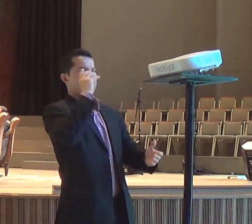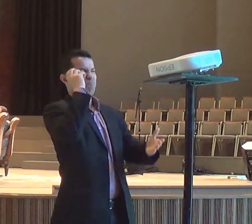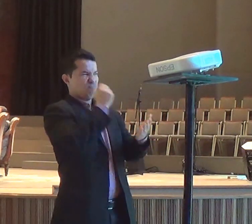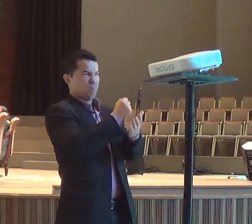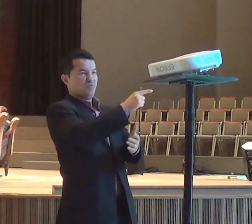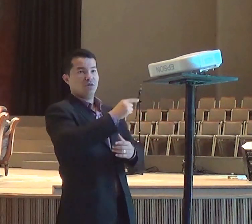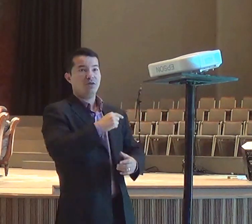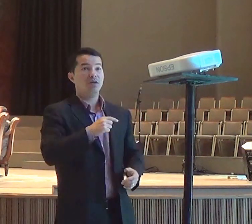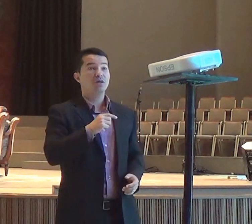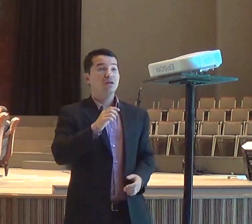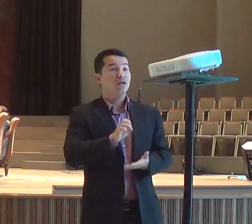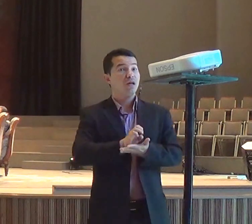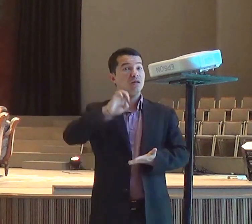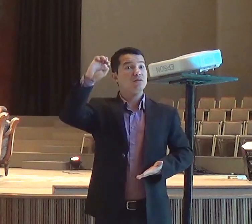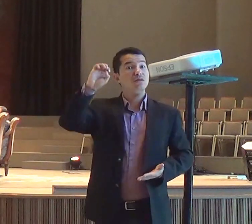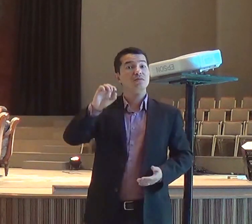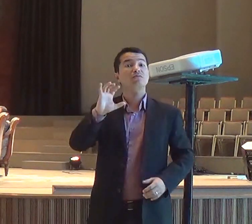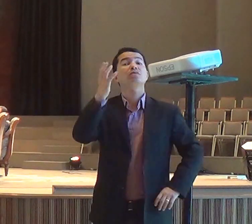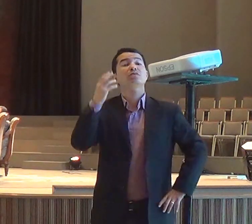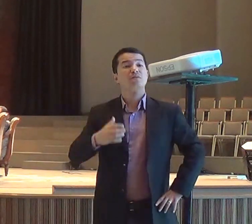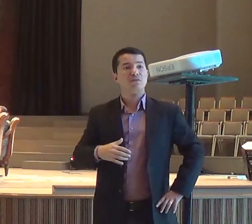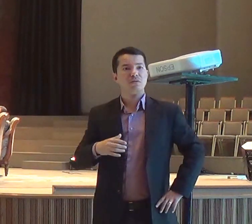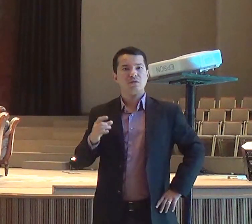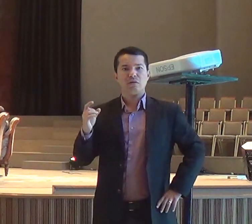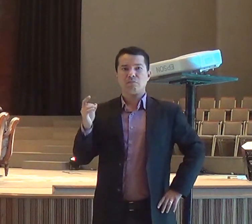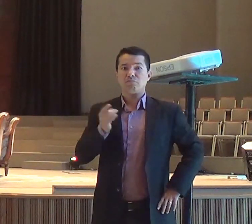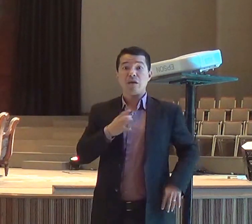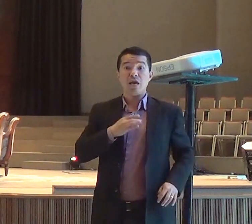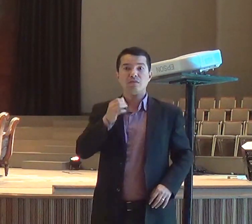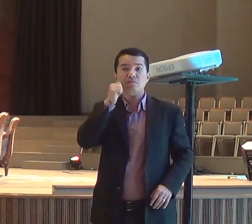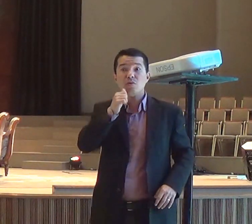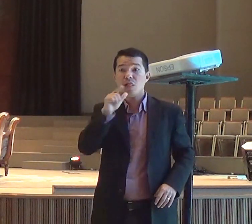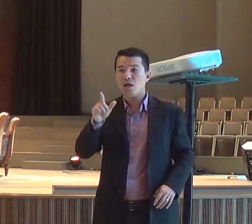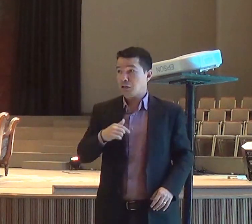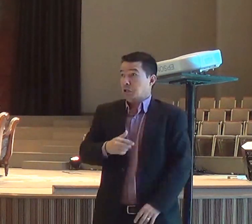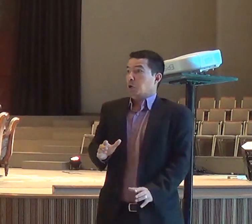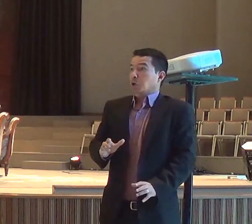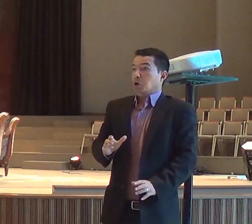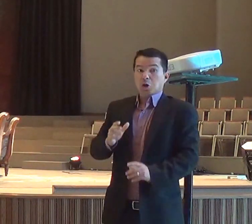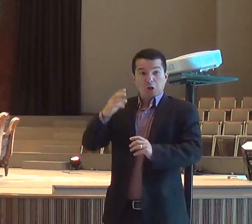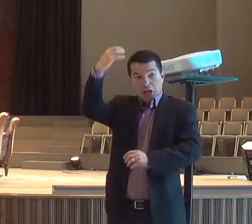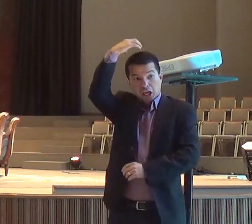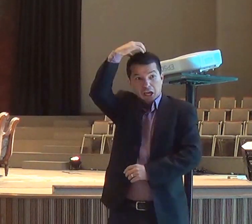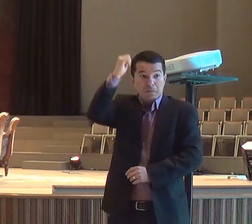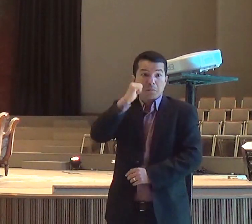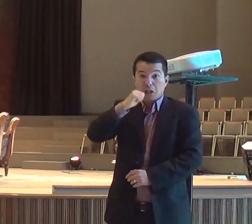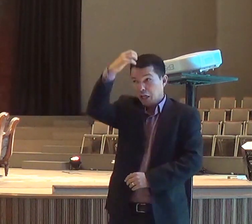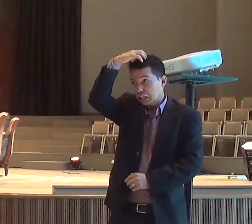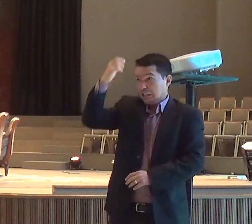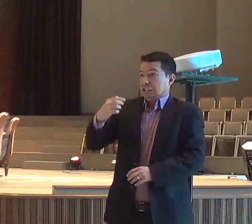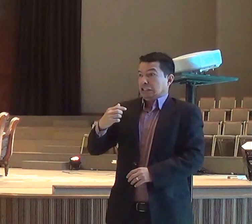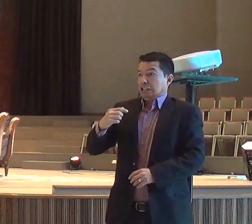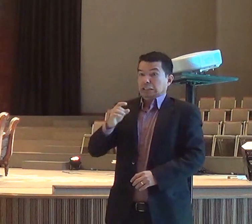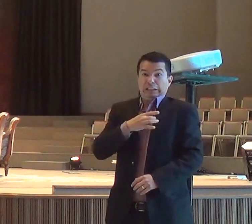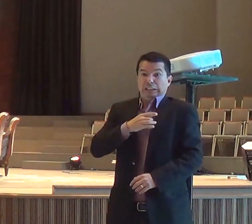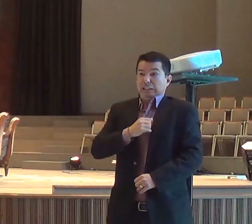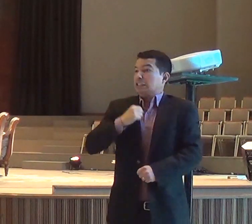medo, e fugiu, para salvar, a sua vida, e em Berceba, de Judá, ele deixou, o seu